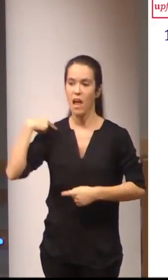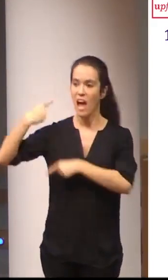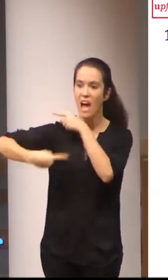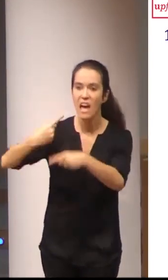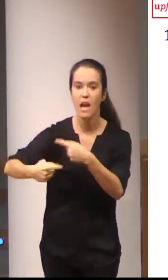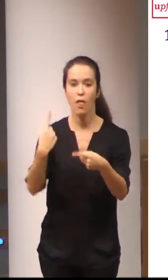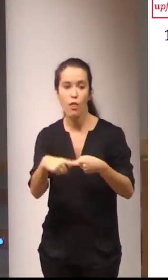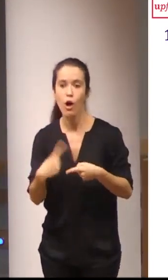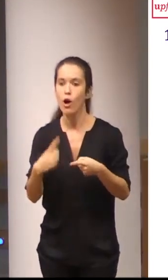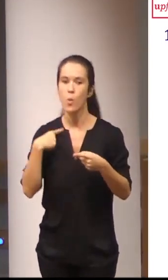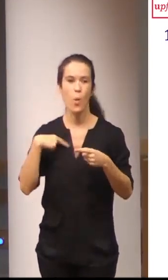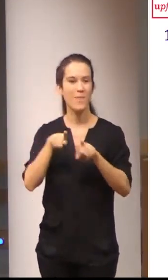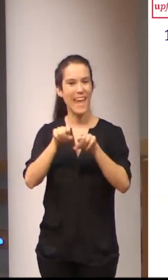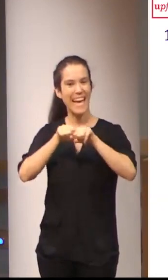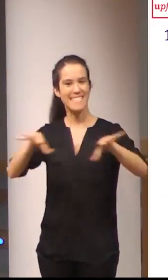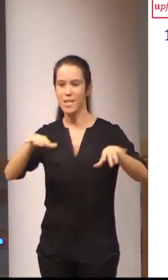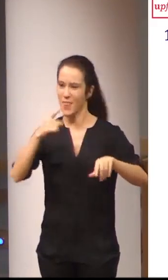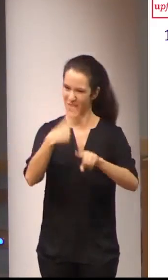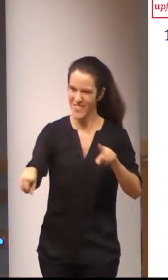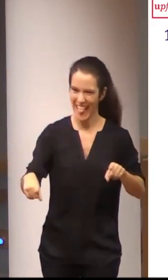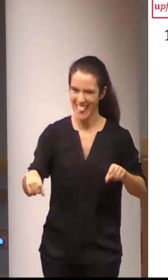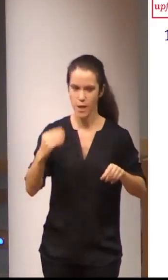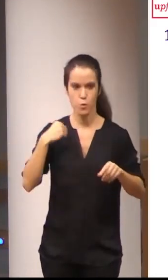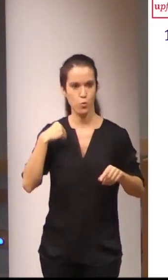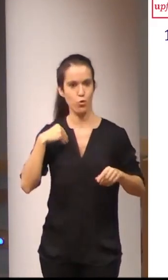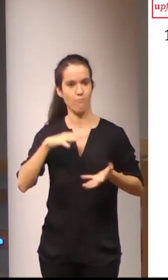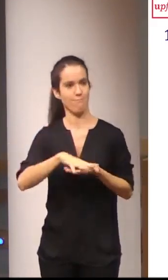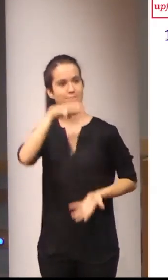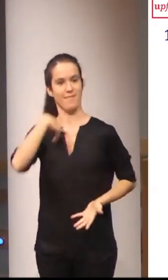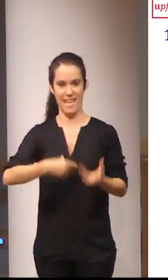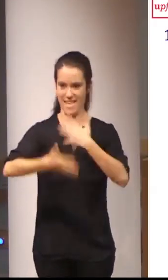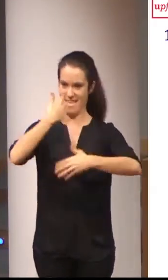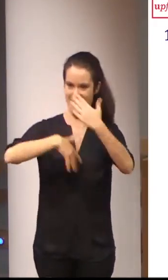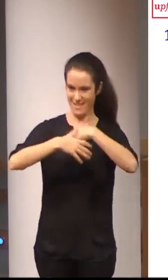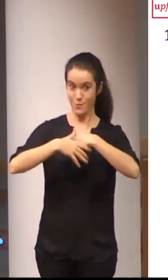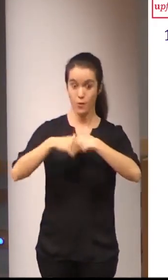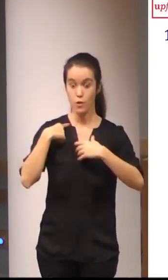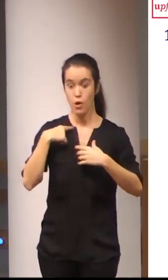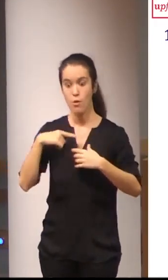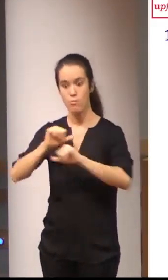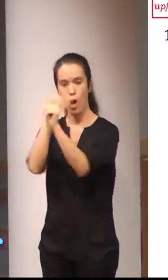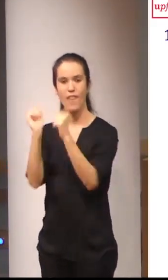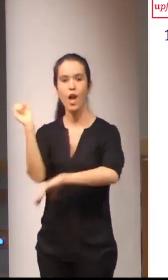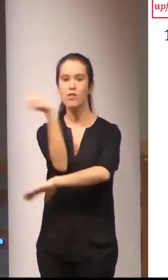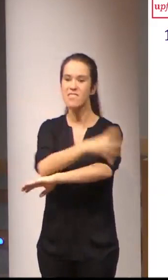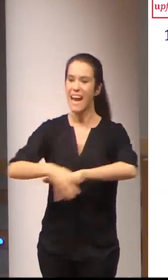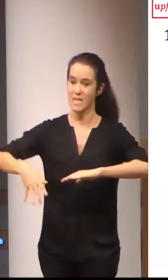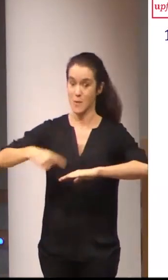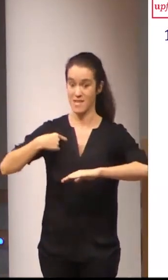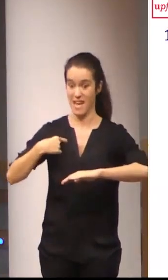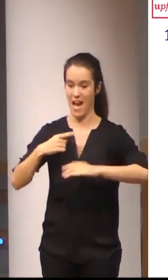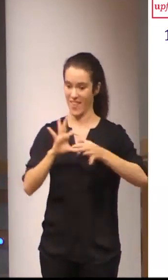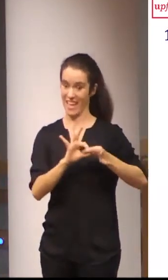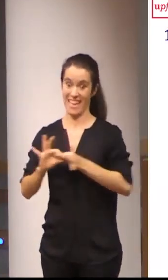non estándar. De ahí que provenemos este modelo transversal de realimentación entre os tres